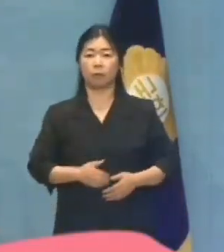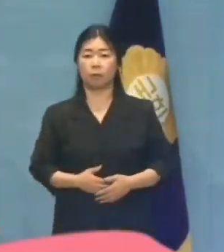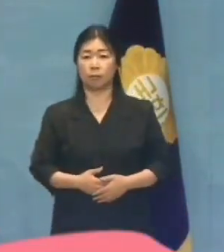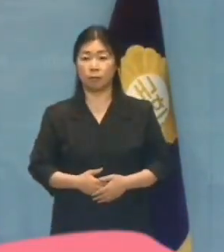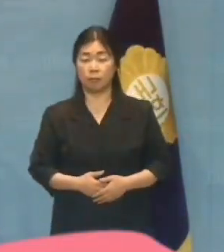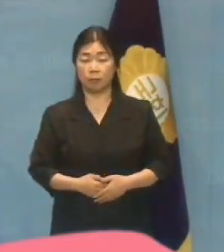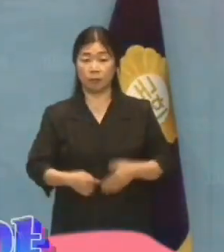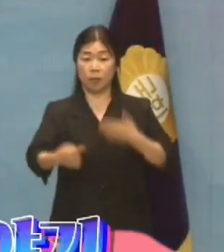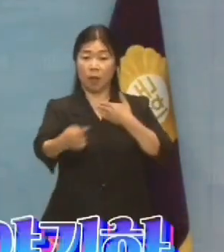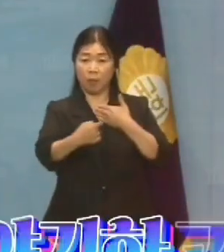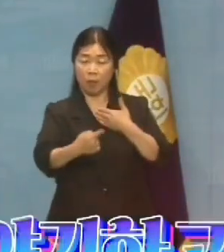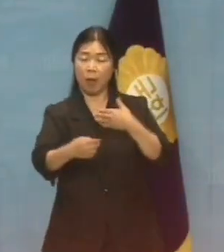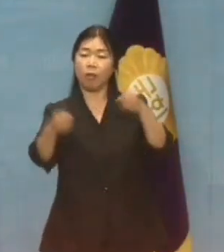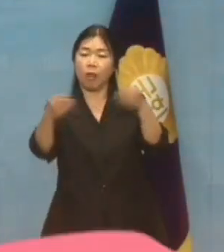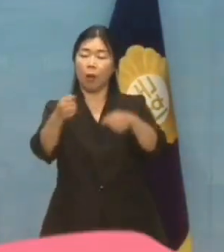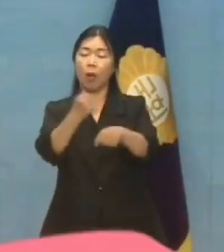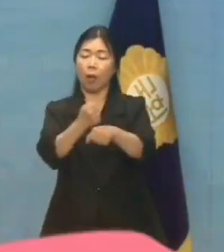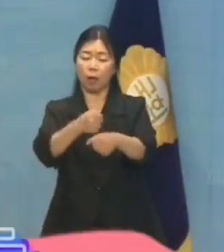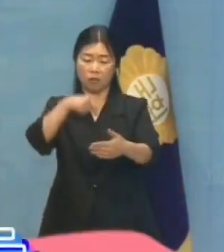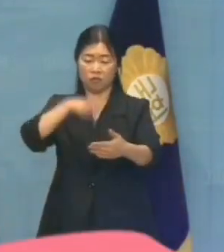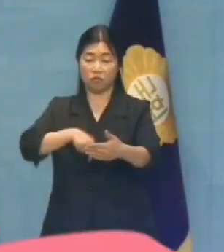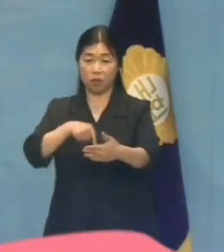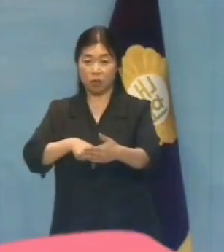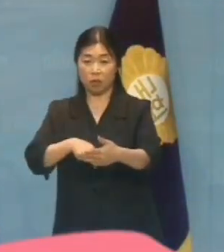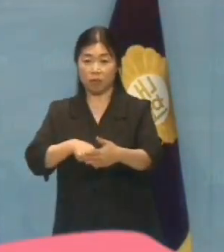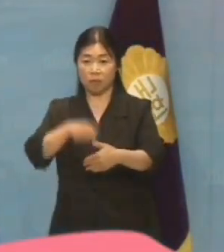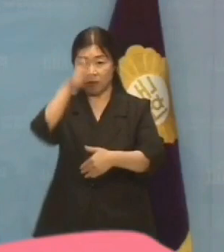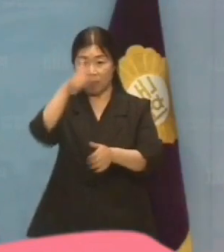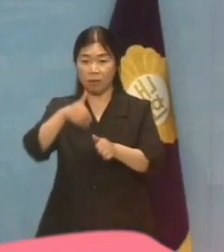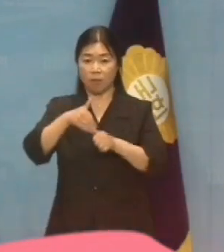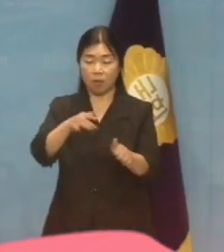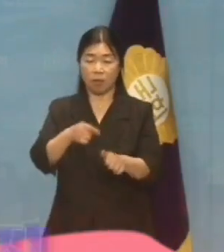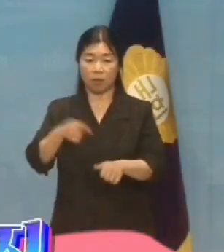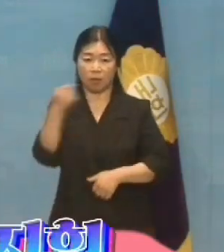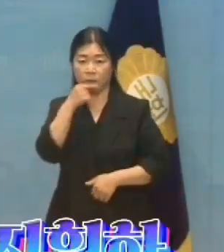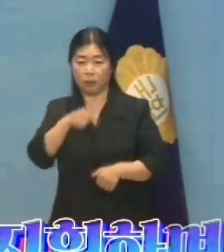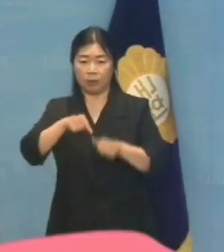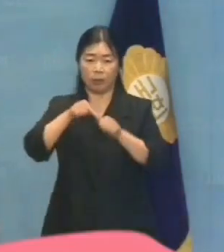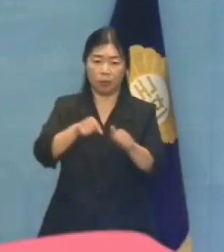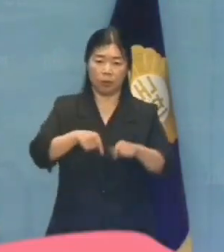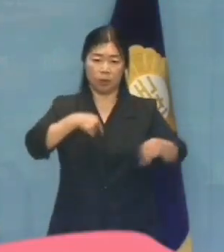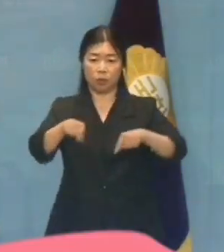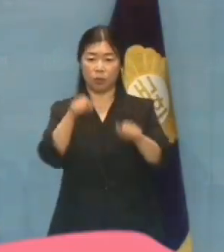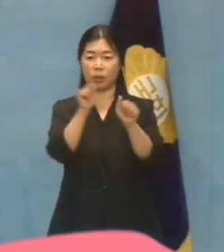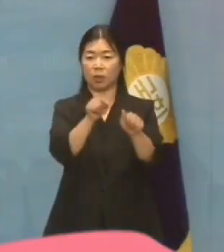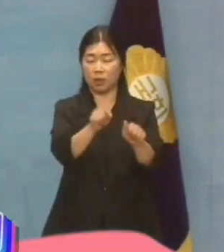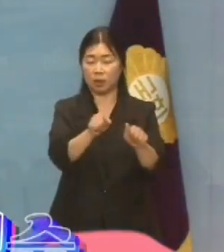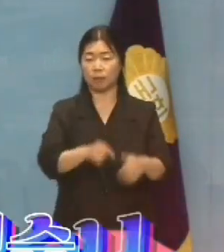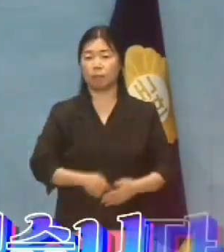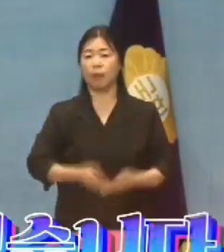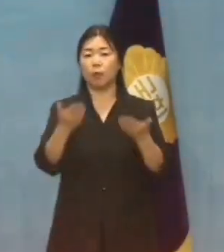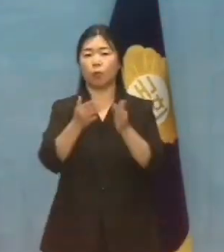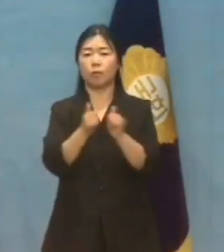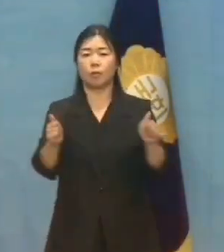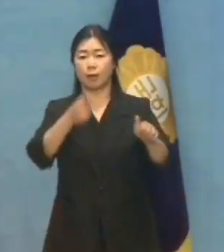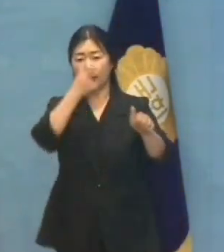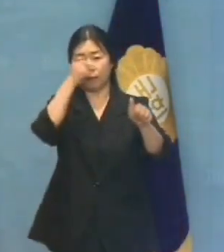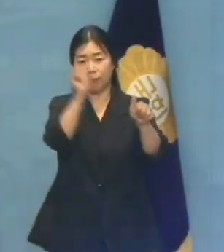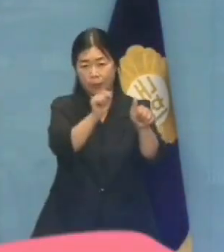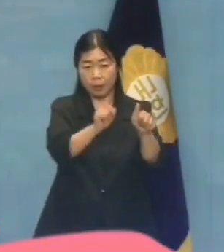앞에서는 대화를 이야기하고 뒤로는 경찰의 강경대응을 지휘하며 노동자를 기만했습니다.